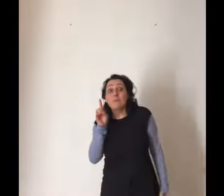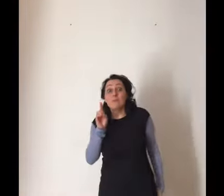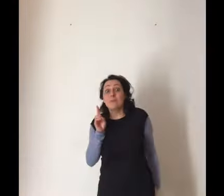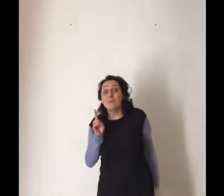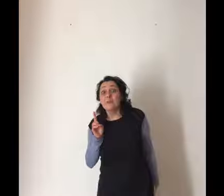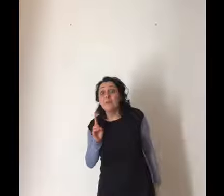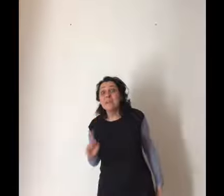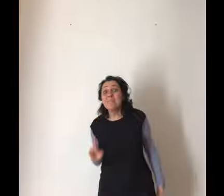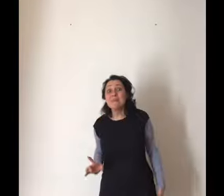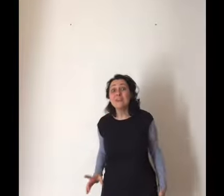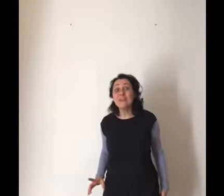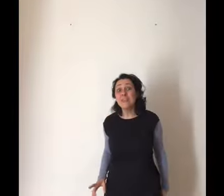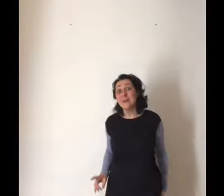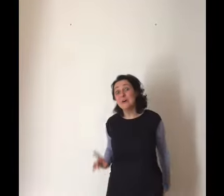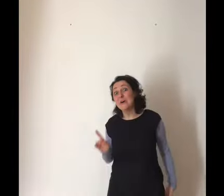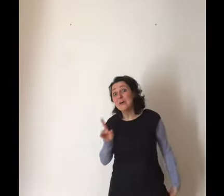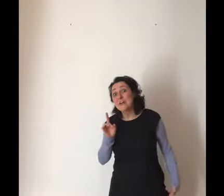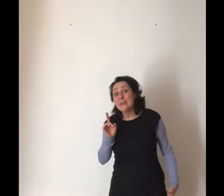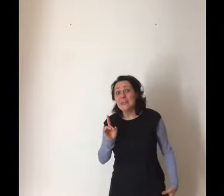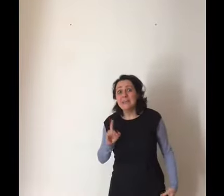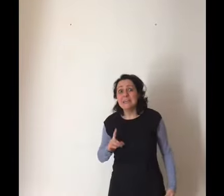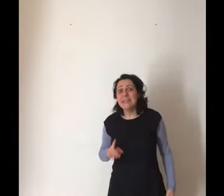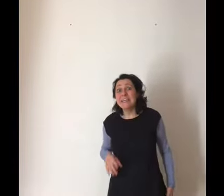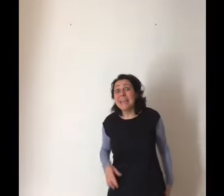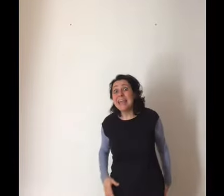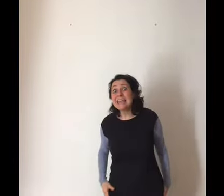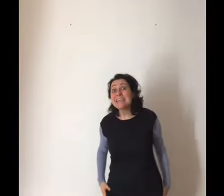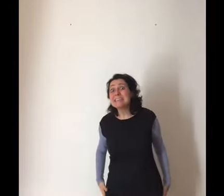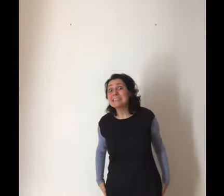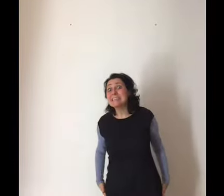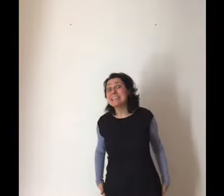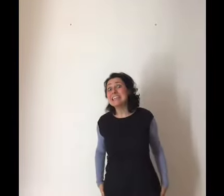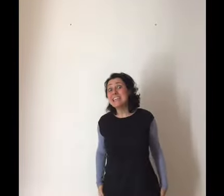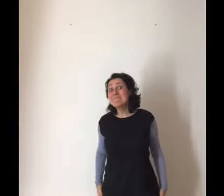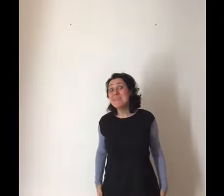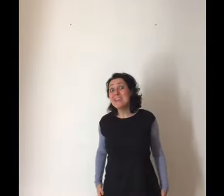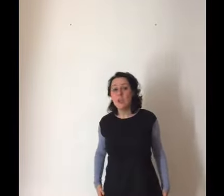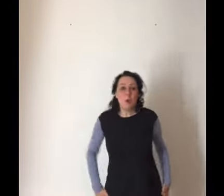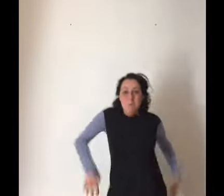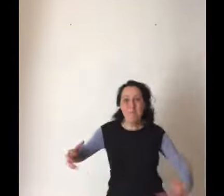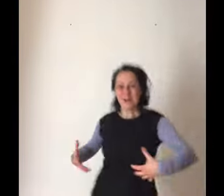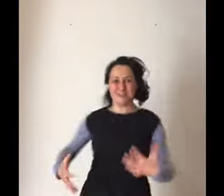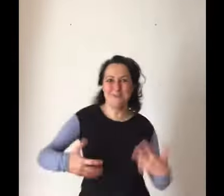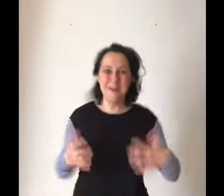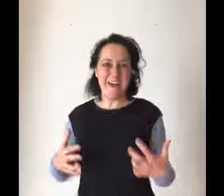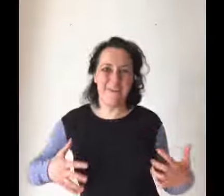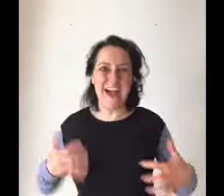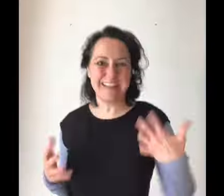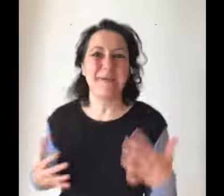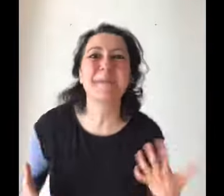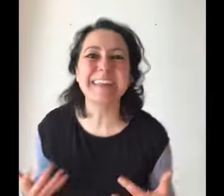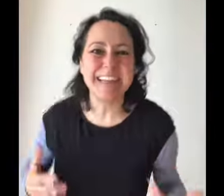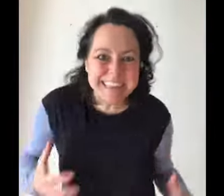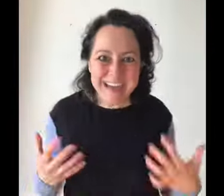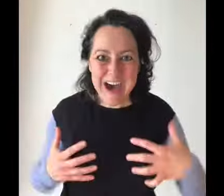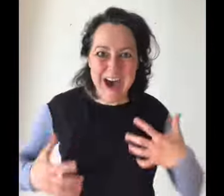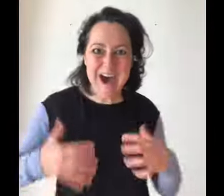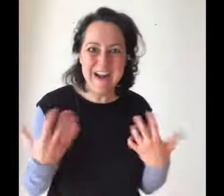Ho chiamato io e lei sarebbe? Ma sono la fata patatona,